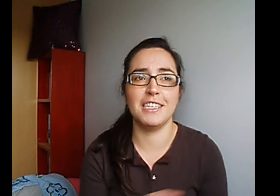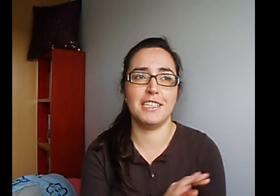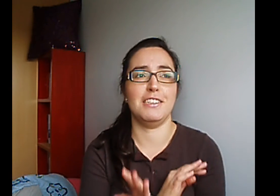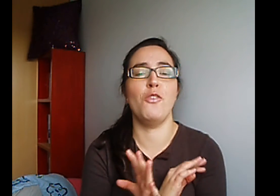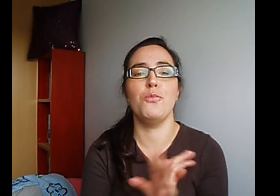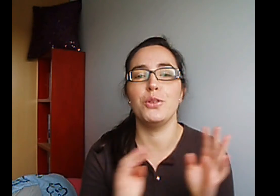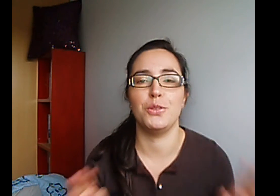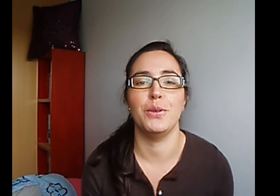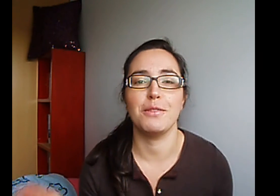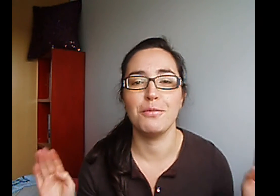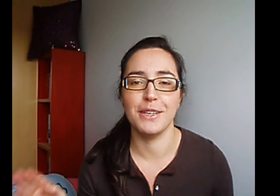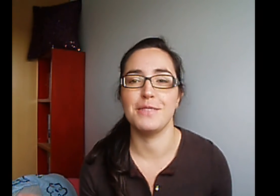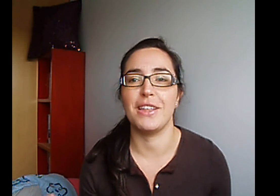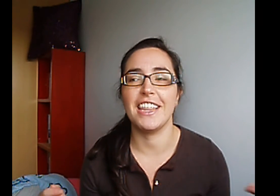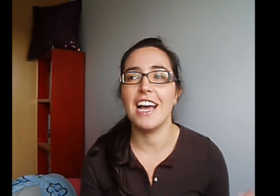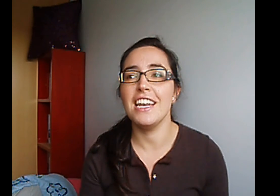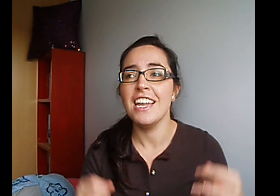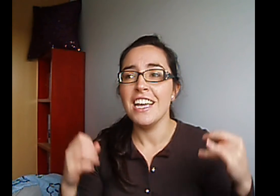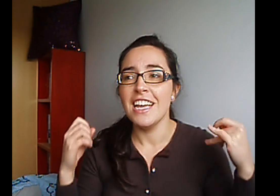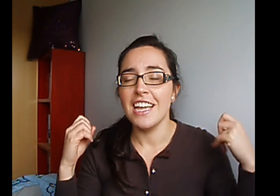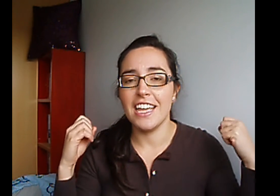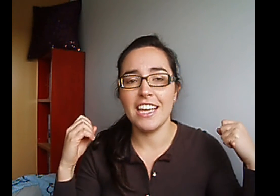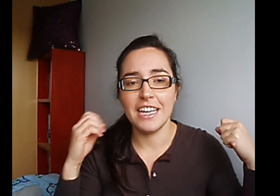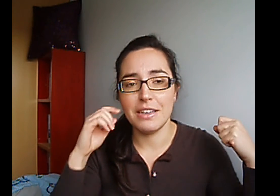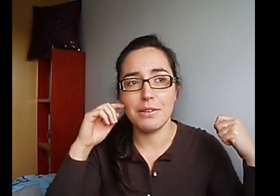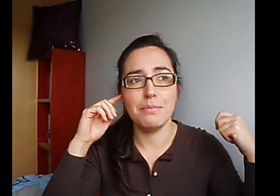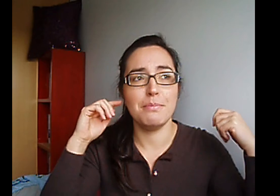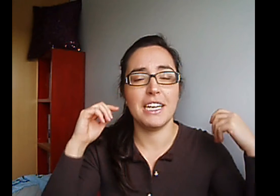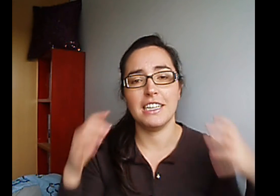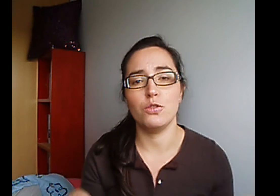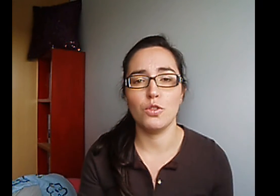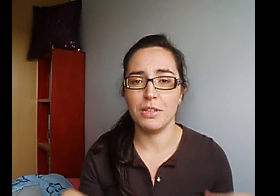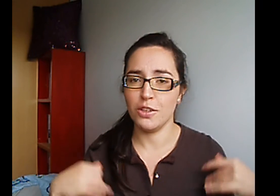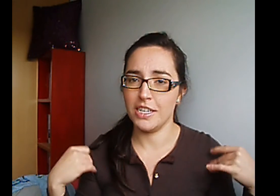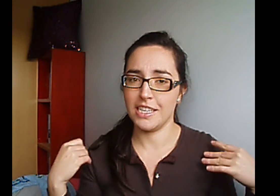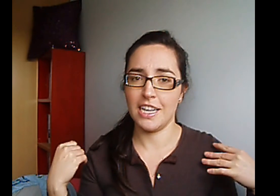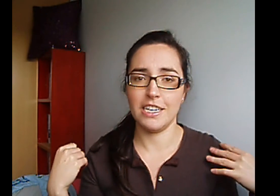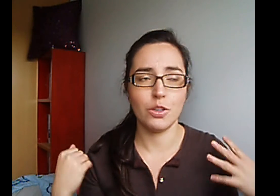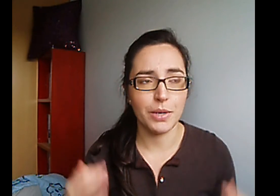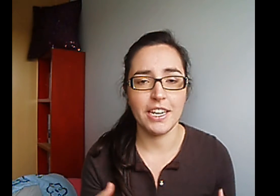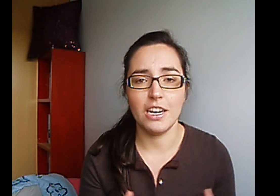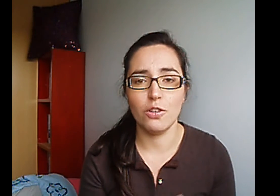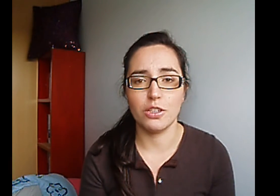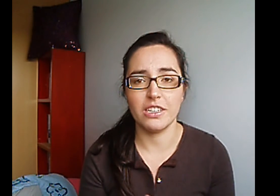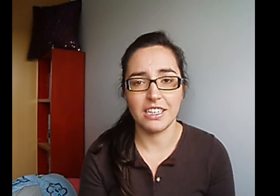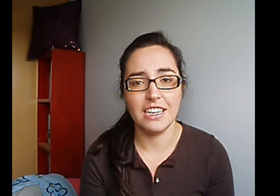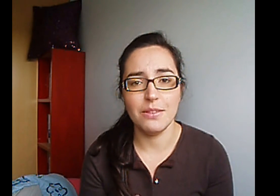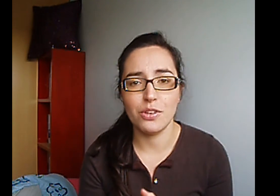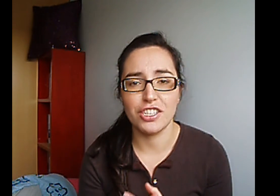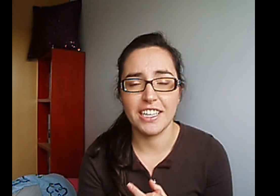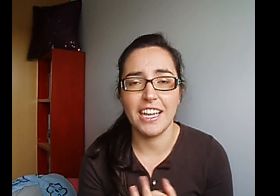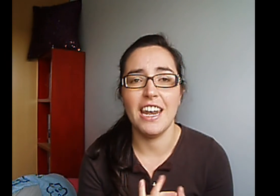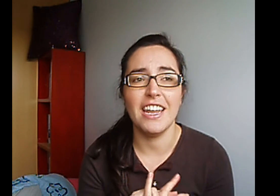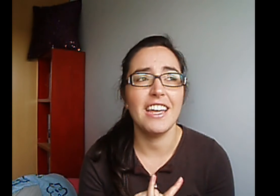Un book cover muy especial Me encantan sus opiniones Que da sobre Los libros que lee